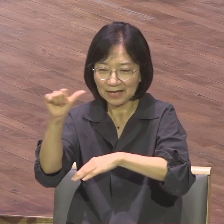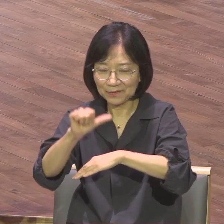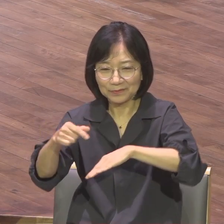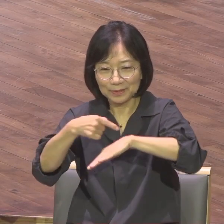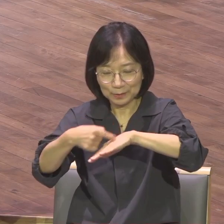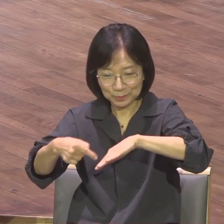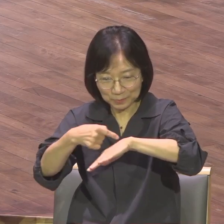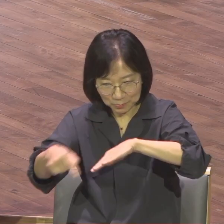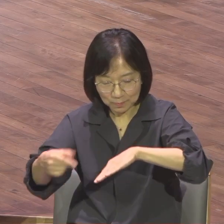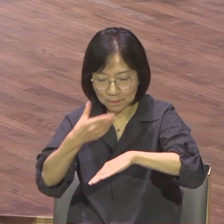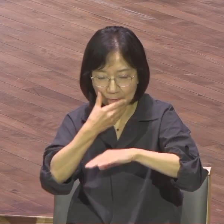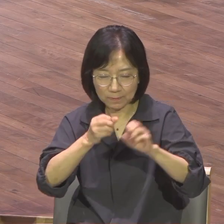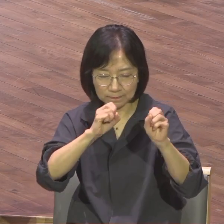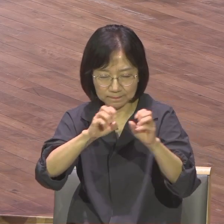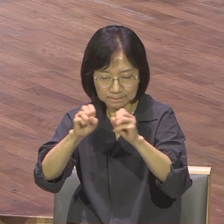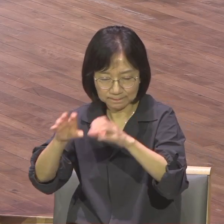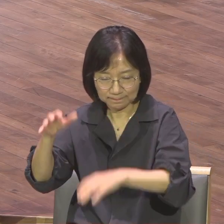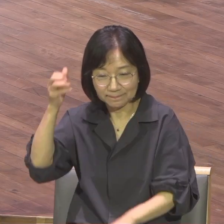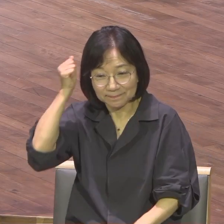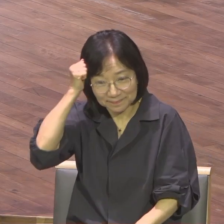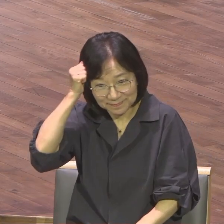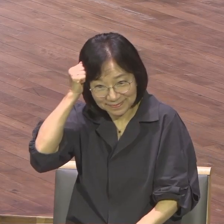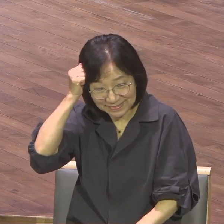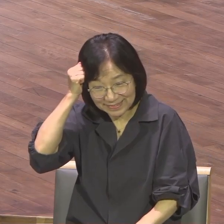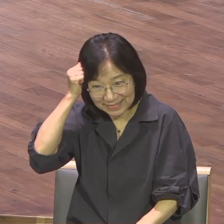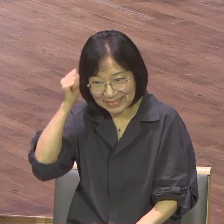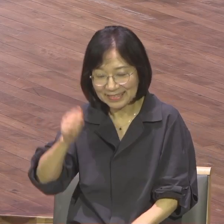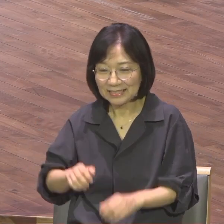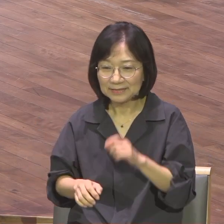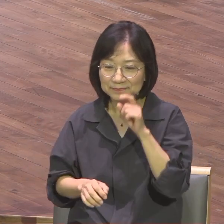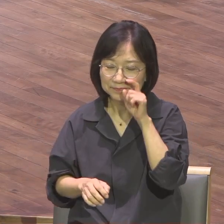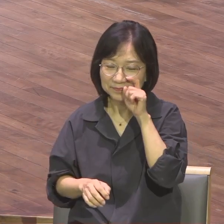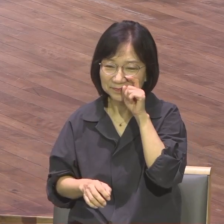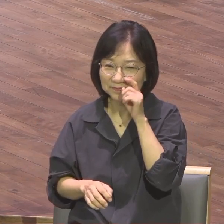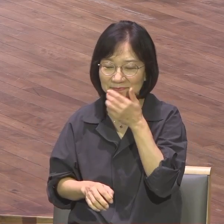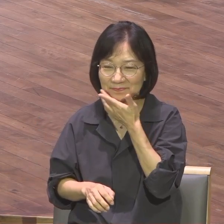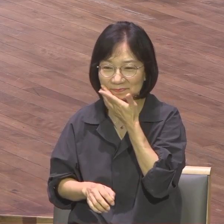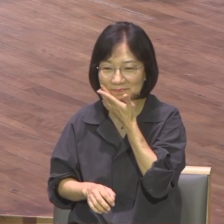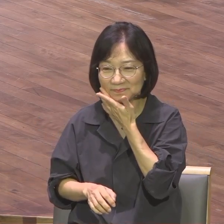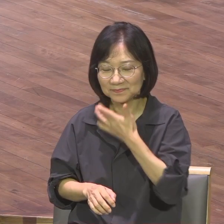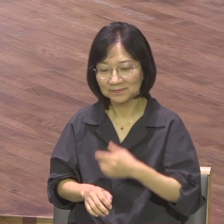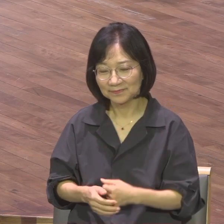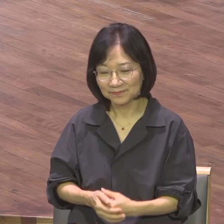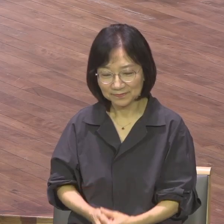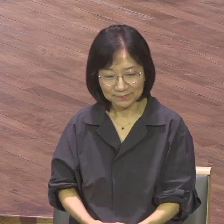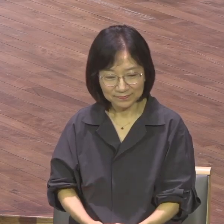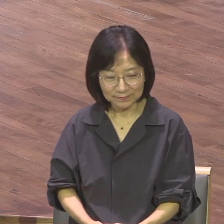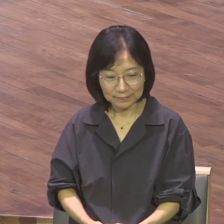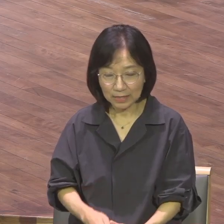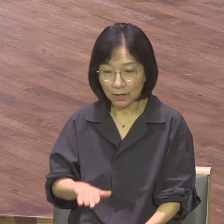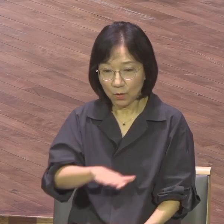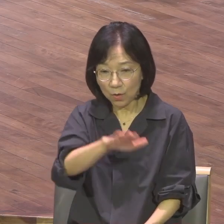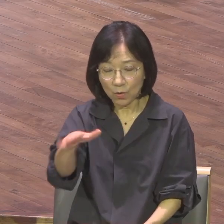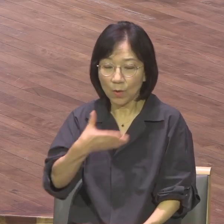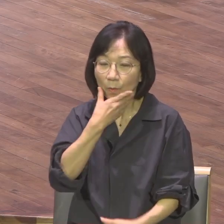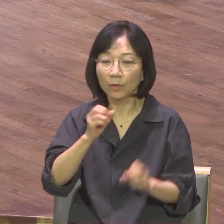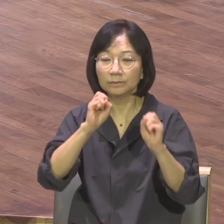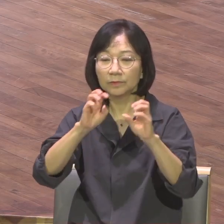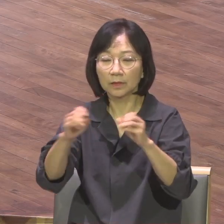걸어가고 있습니다. 지금 우리가 걸어가는 237세계보금화의 여정이 우리 당대에서 끝나는 것이 아니라 지금